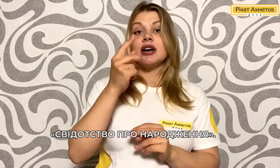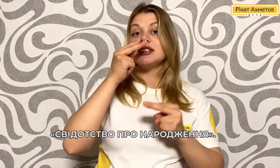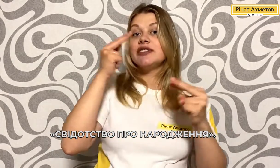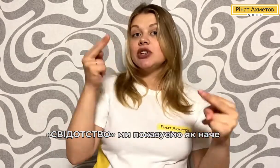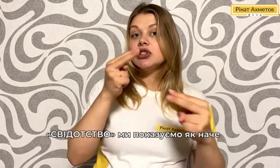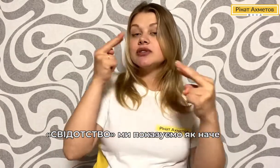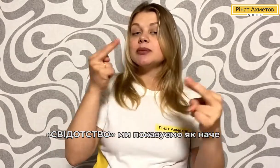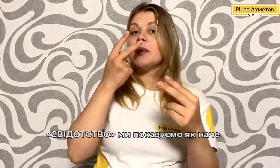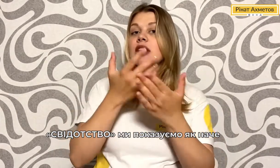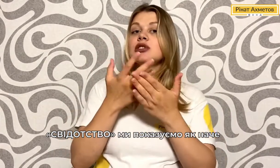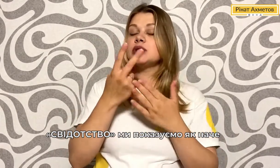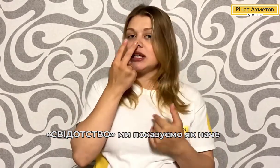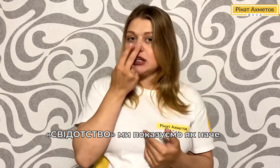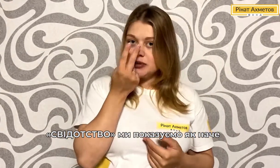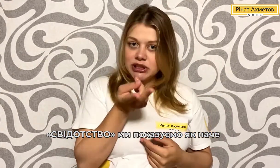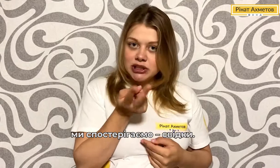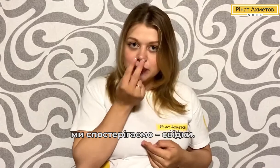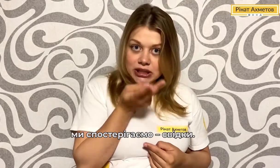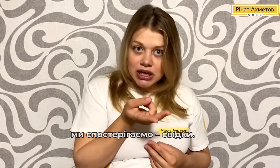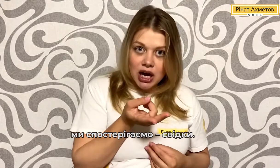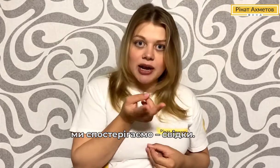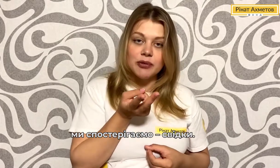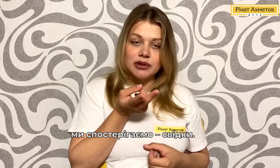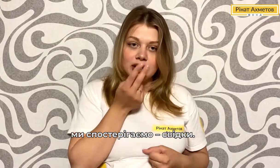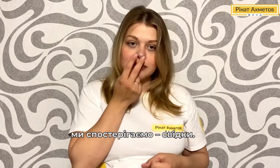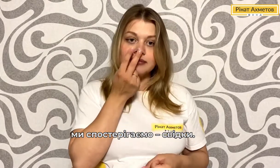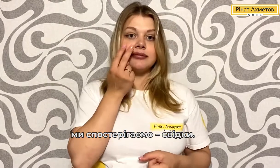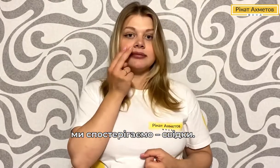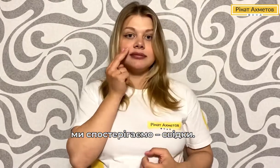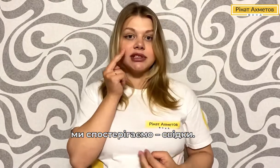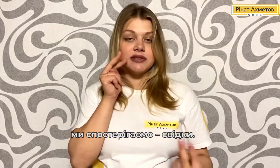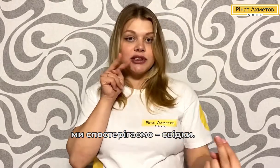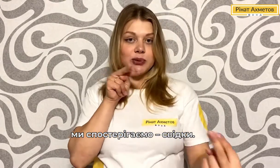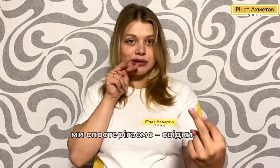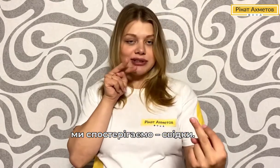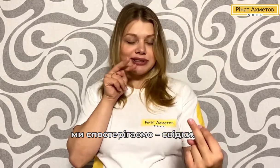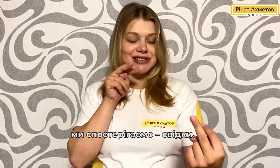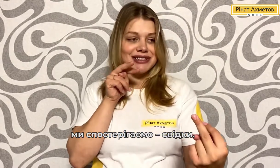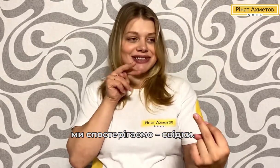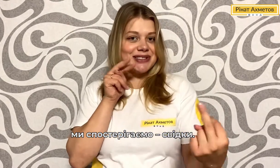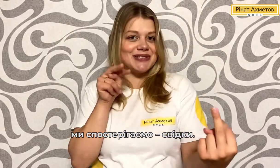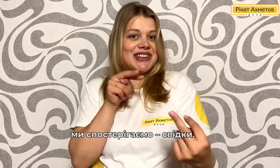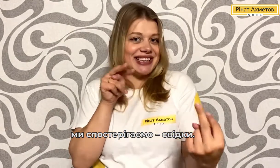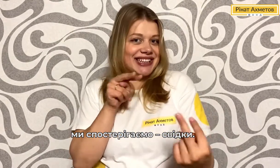Свідоцтво ми показуємо, як наче ми спостерігаємо. Свіду. Свідки.